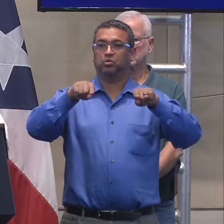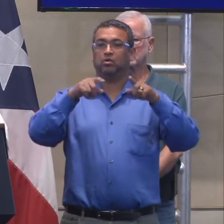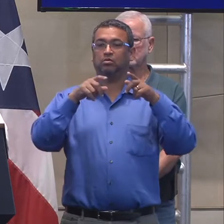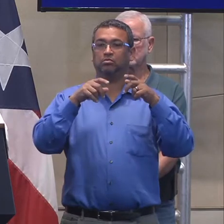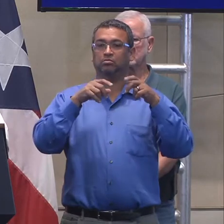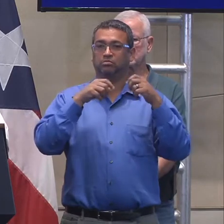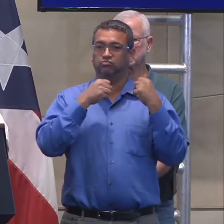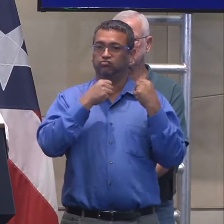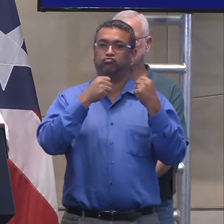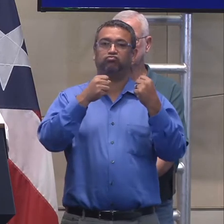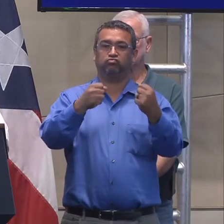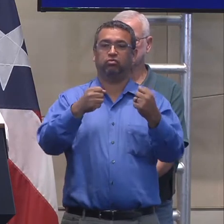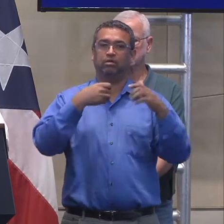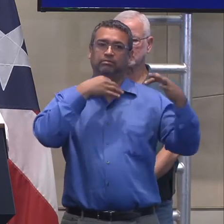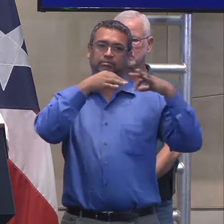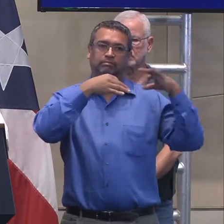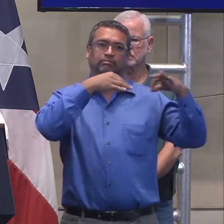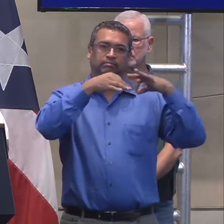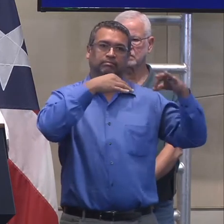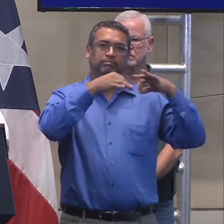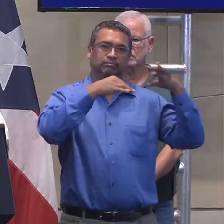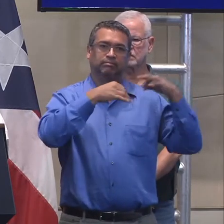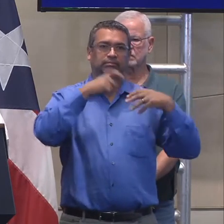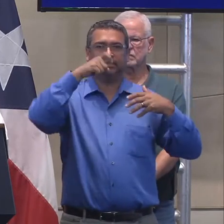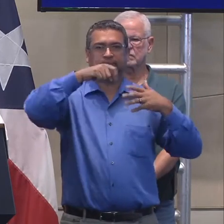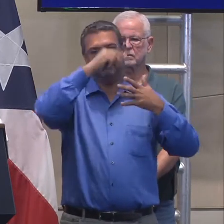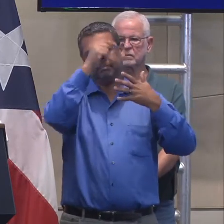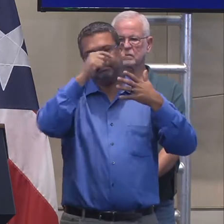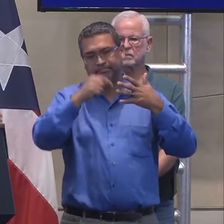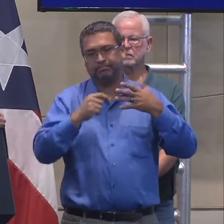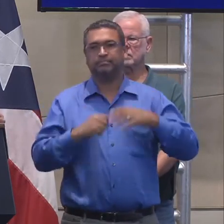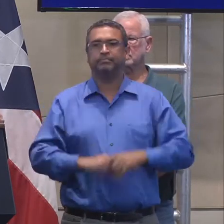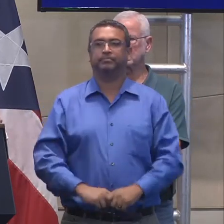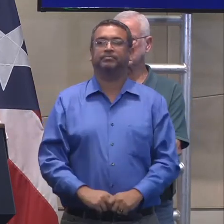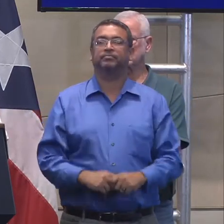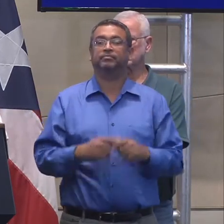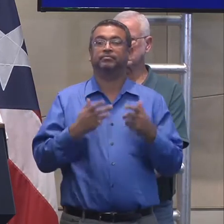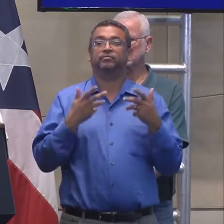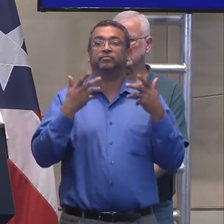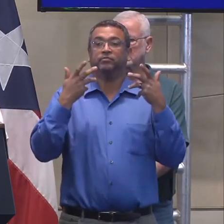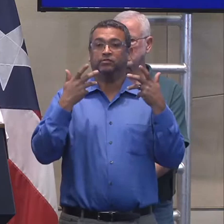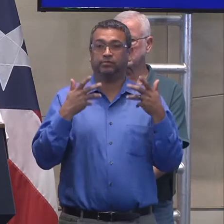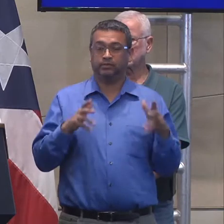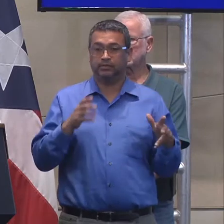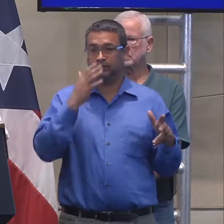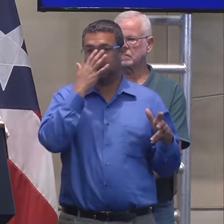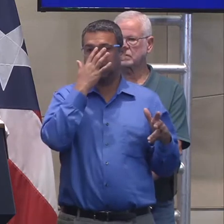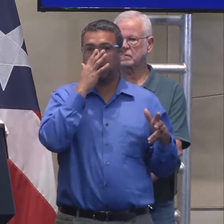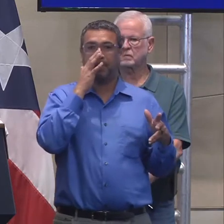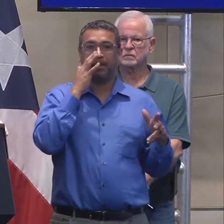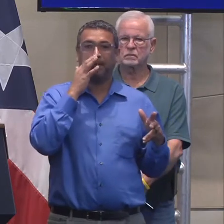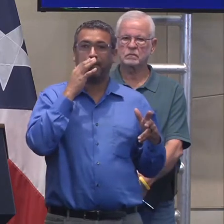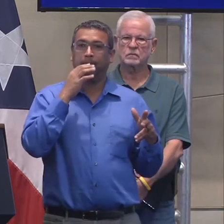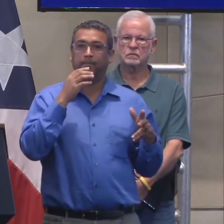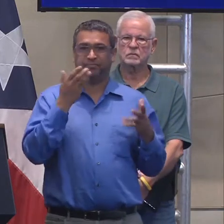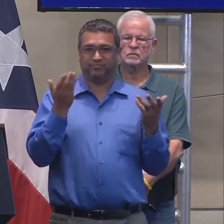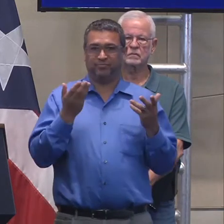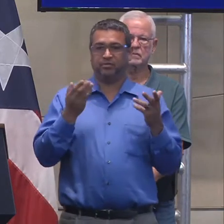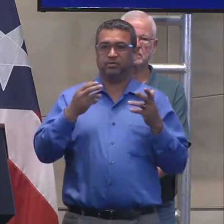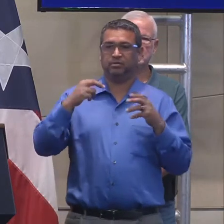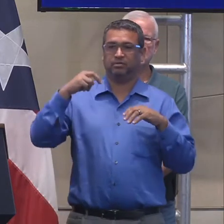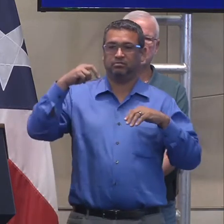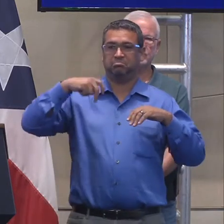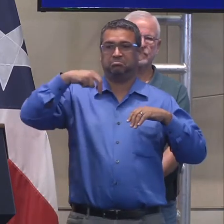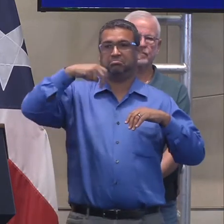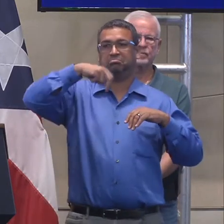teníamos para Puerto Rico. Y, finalmente, subió hacia el centro de operaciones,